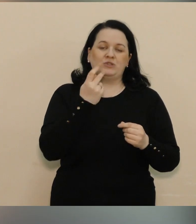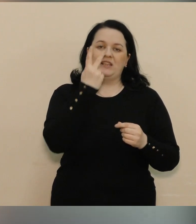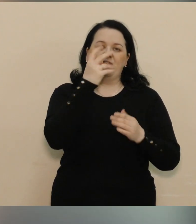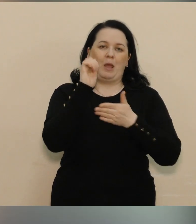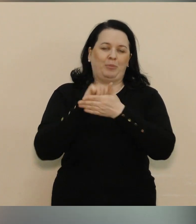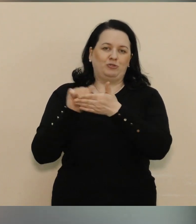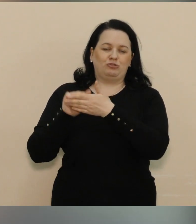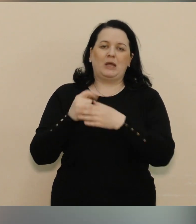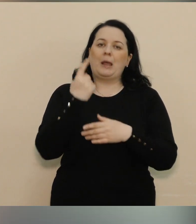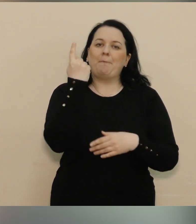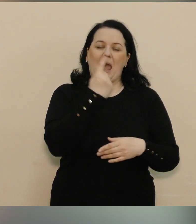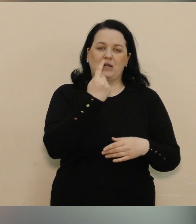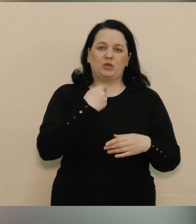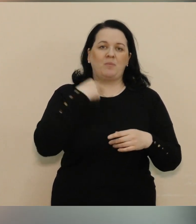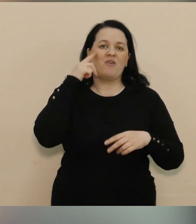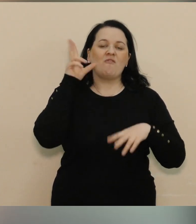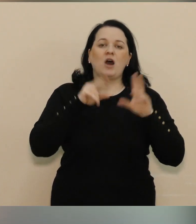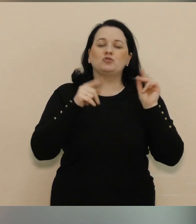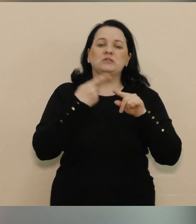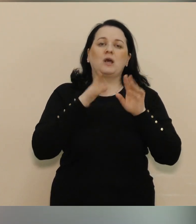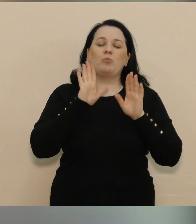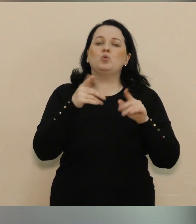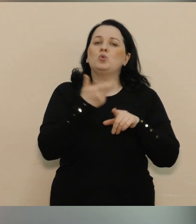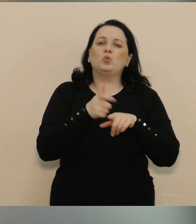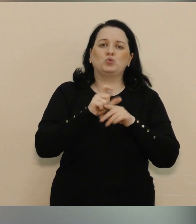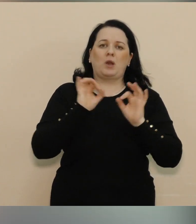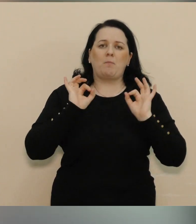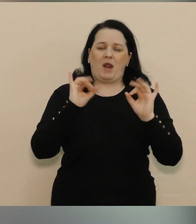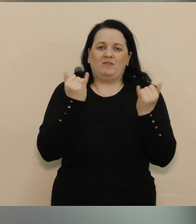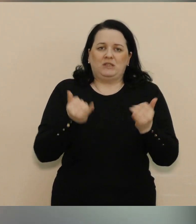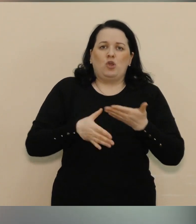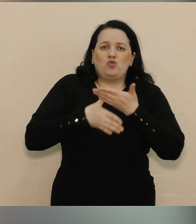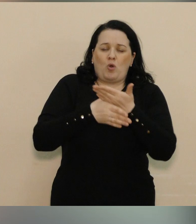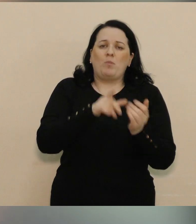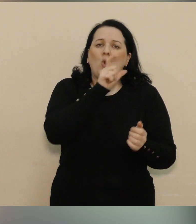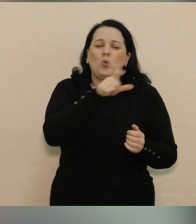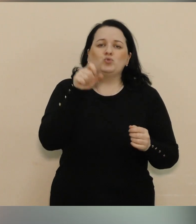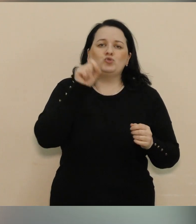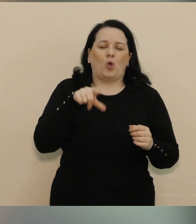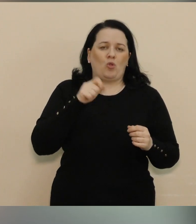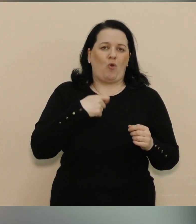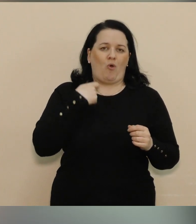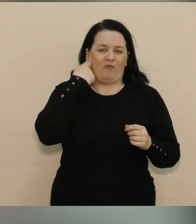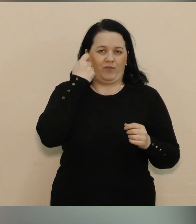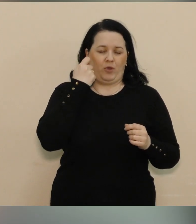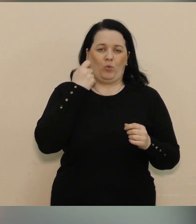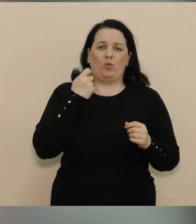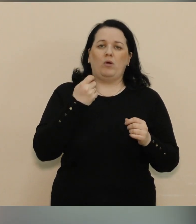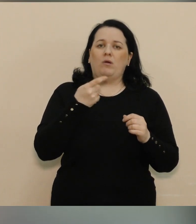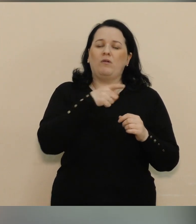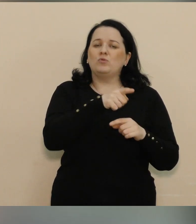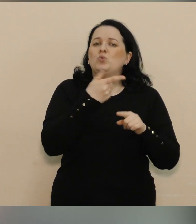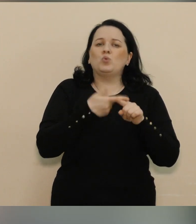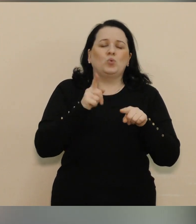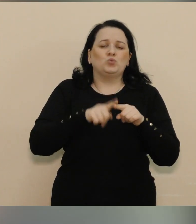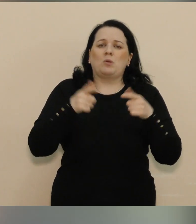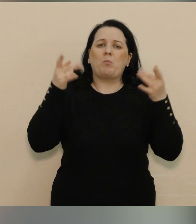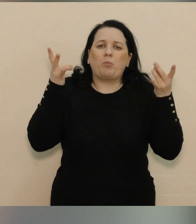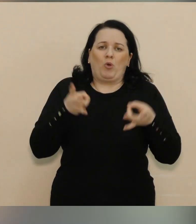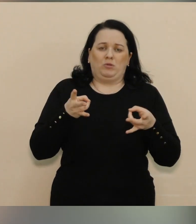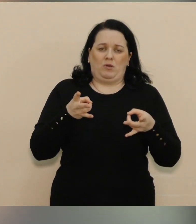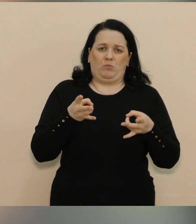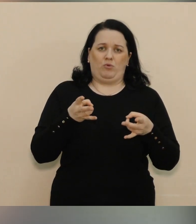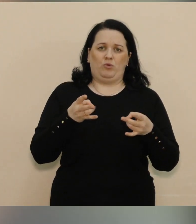ми вважаємо, що це, ну, якби буде дуже правильно зараз допомогти саме людям золотого віку. Вони дуже потребують і